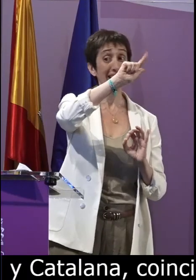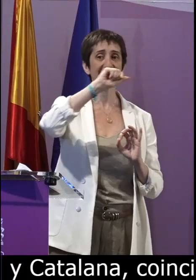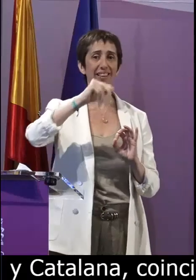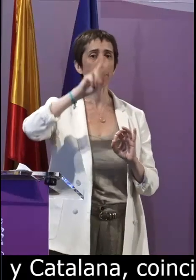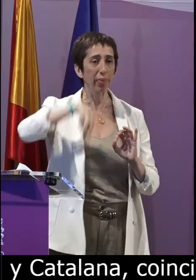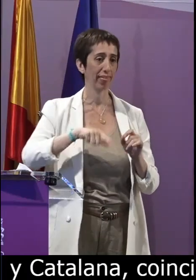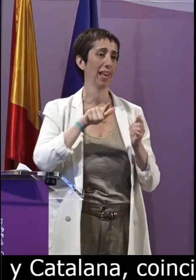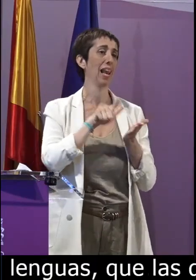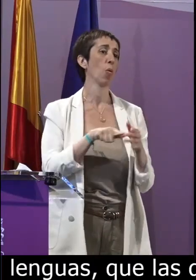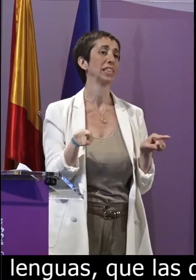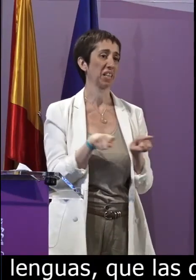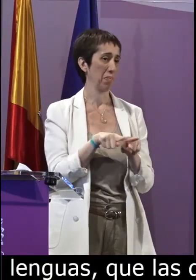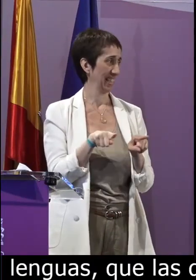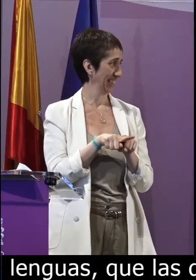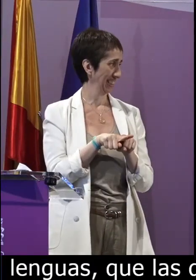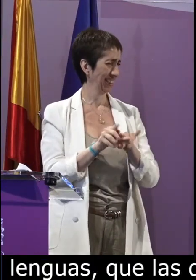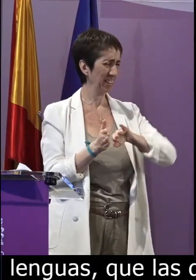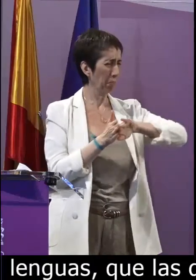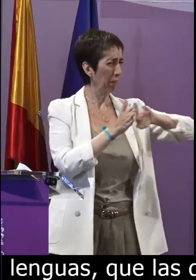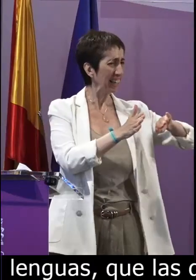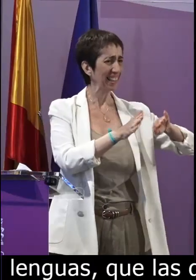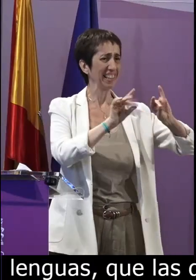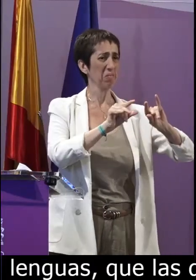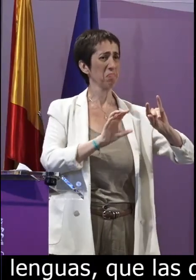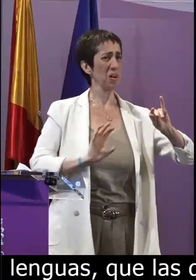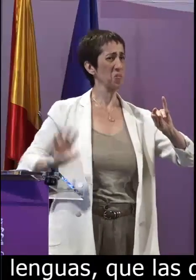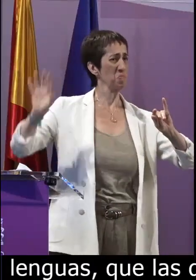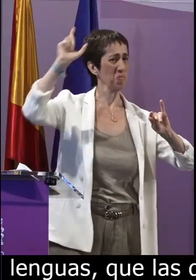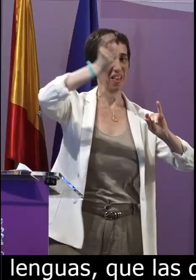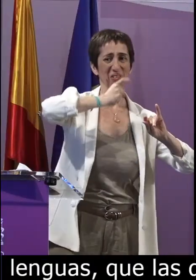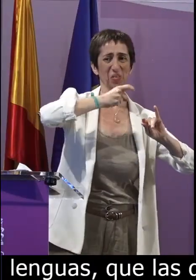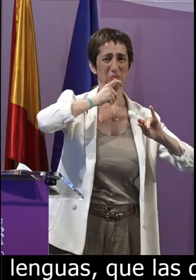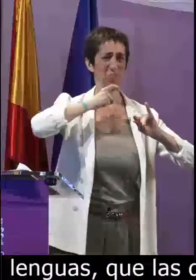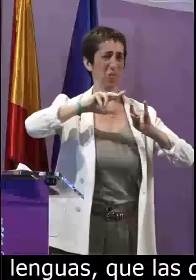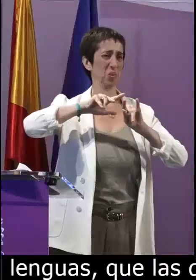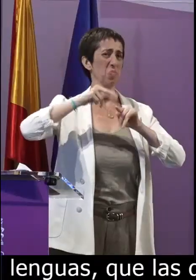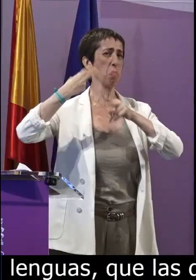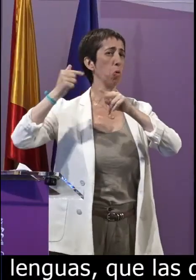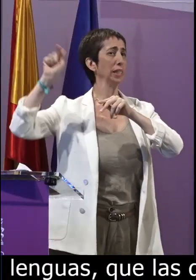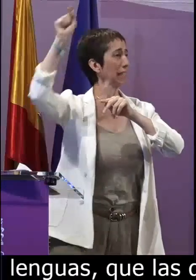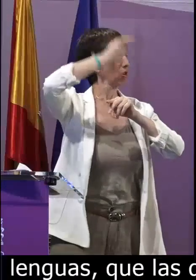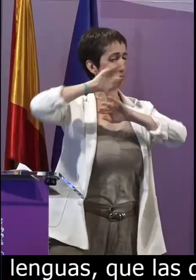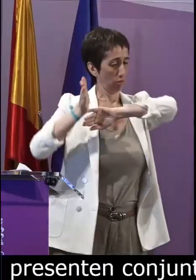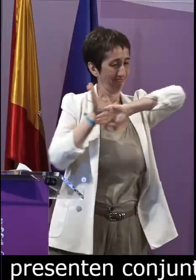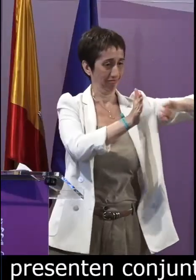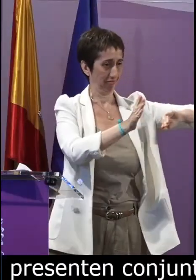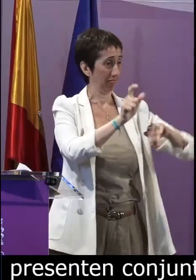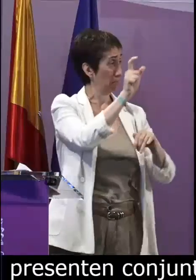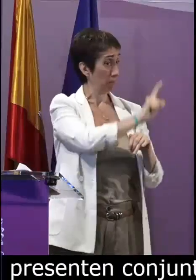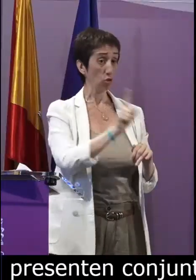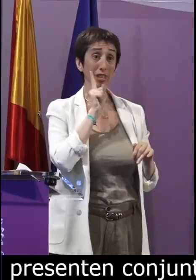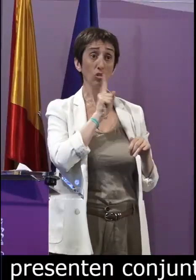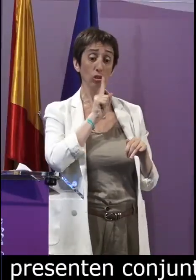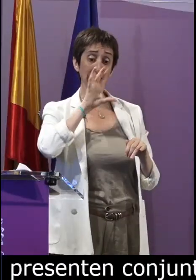tanto el de la lengua de signos española como el de la lengua de signos catalana que son lenguas hermanas independientemente de